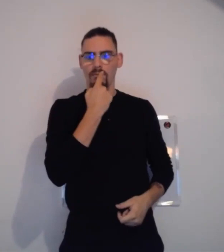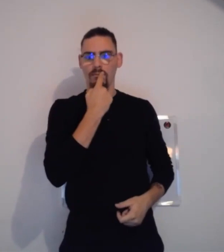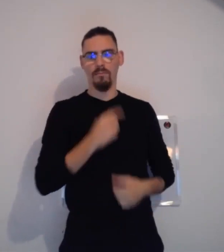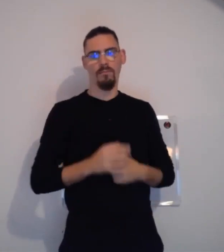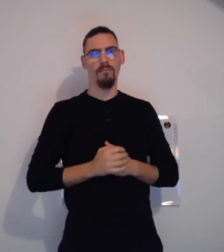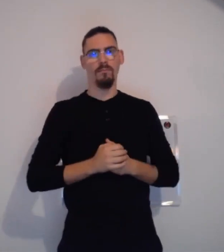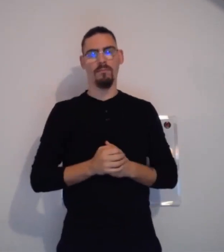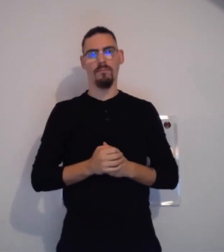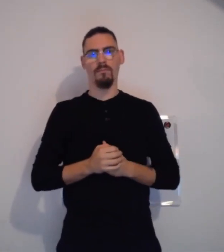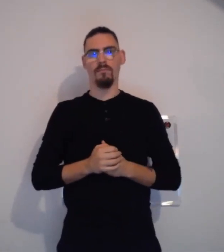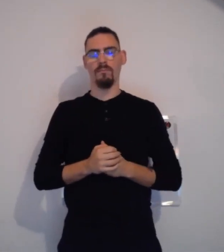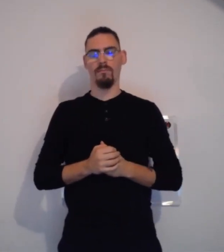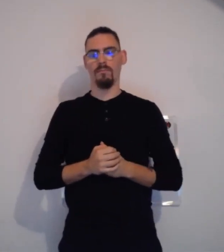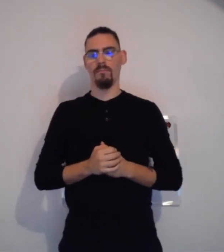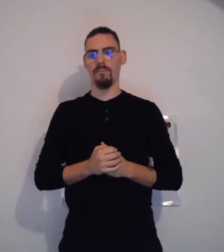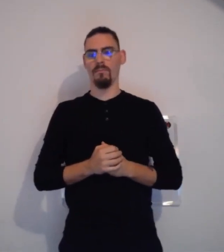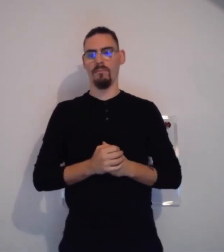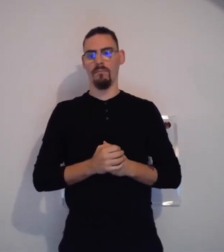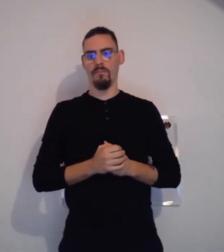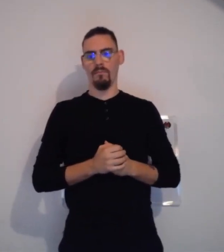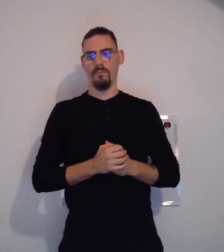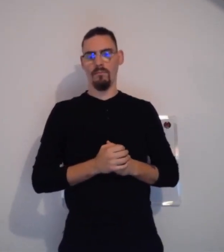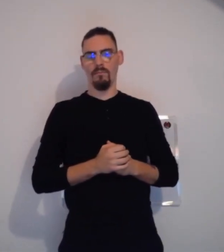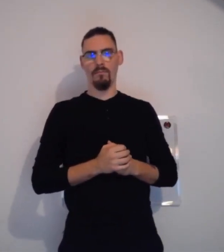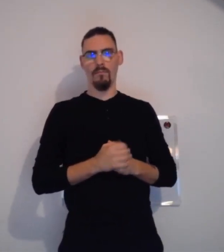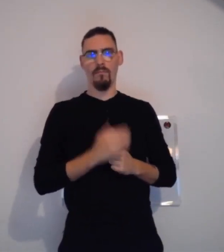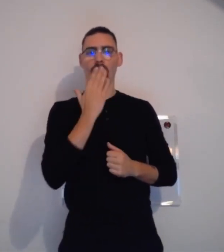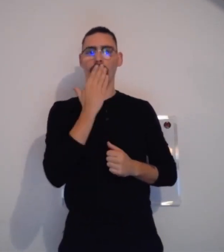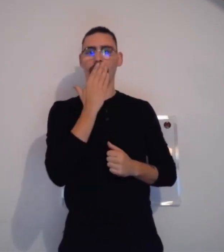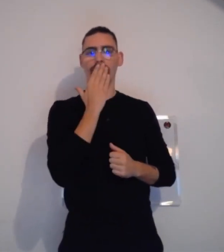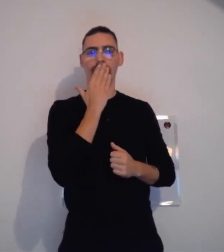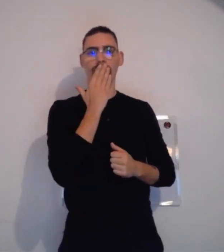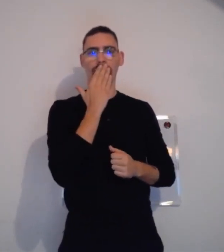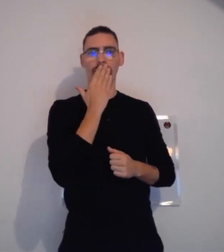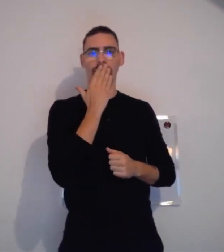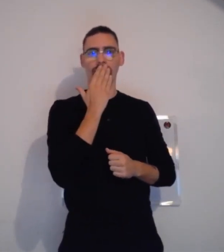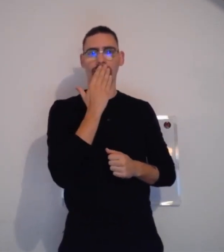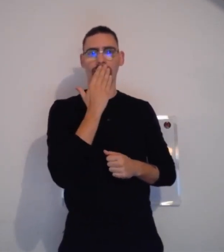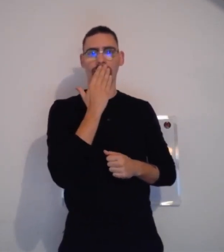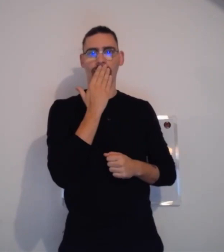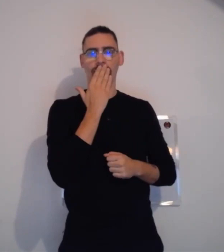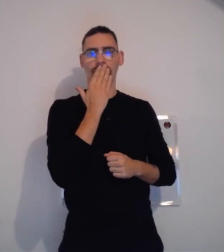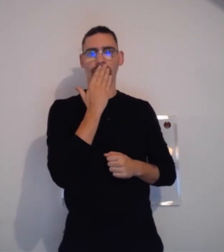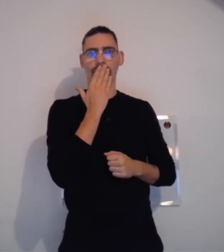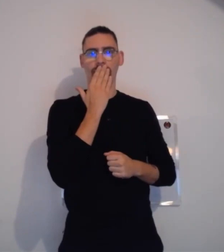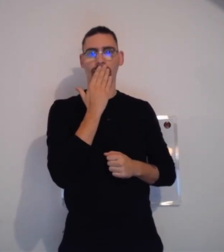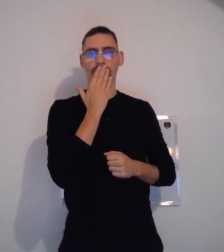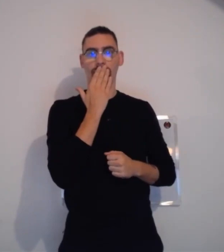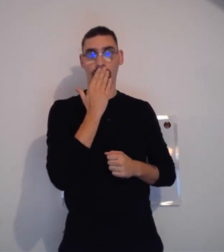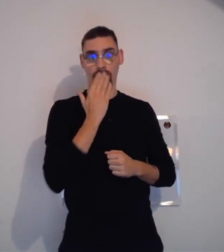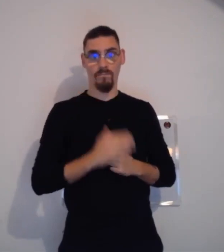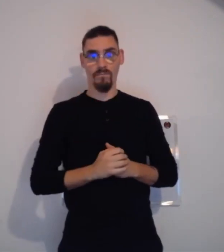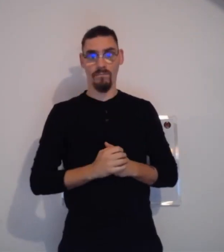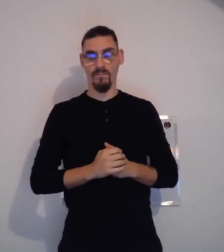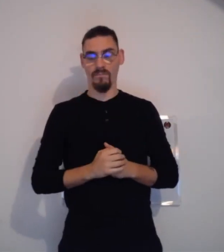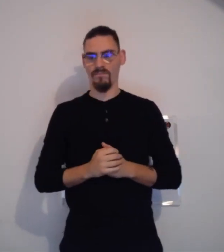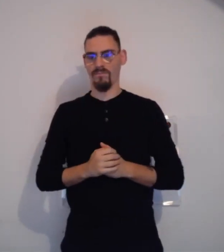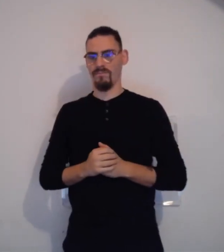comment on place sa main. Là, pour « bonjour », on va le placer au niveau de la bouche. On le place comme ceci. Vous voyez ? La main à